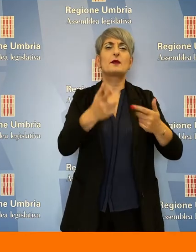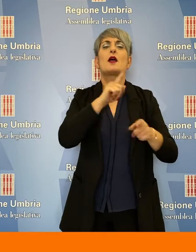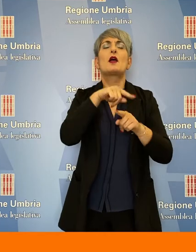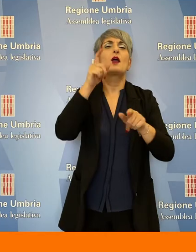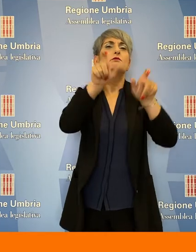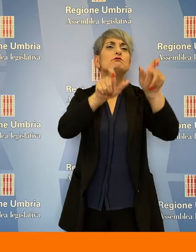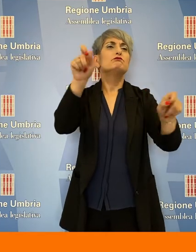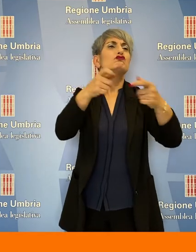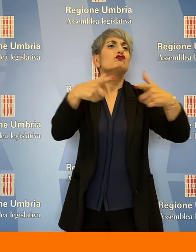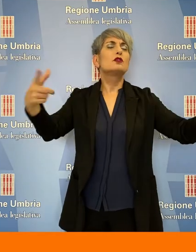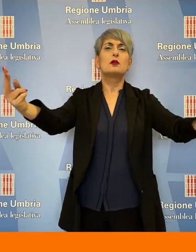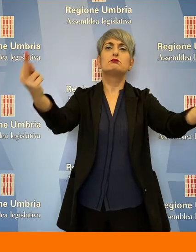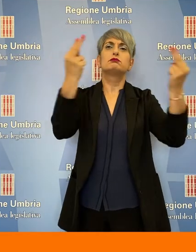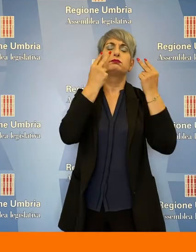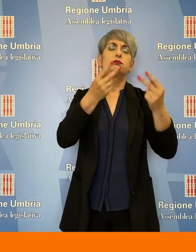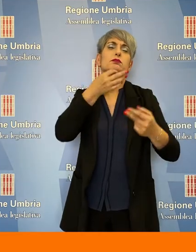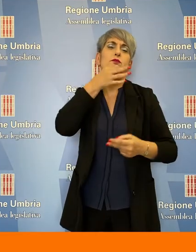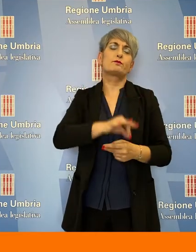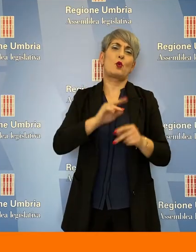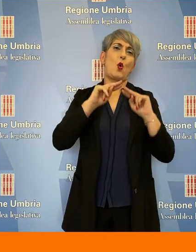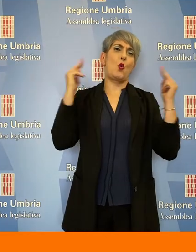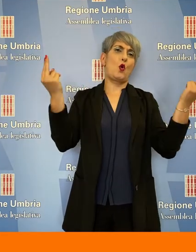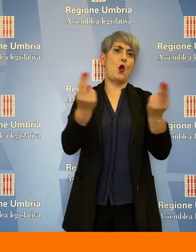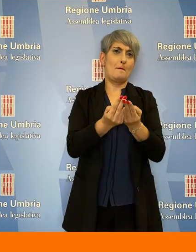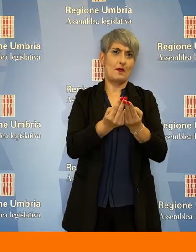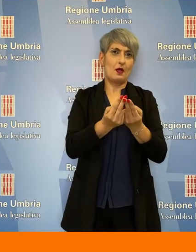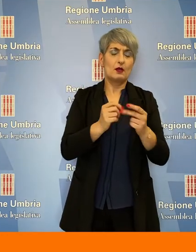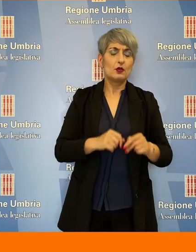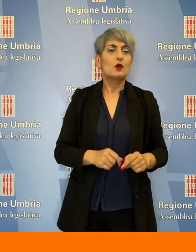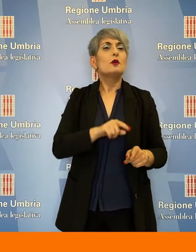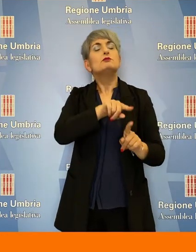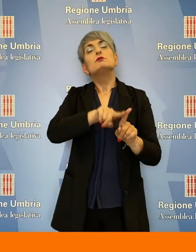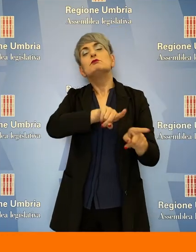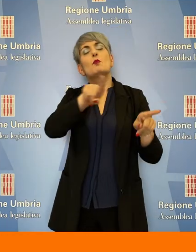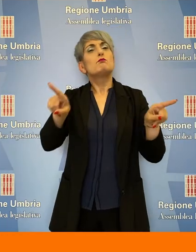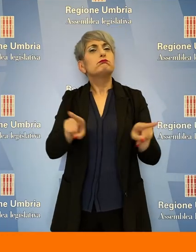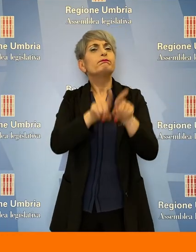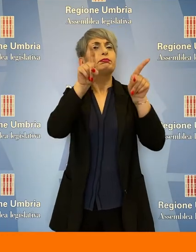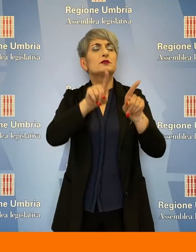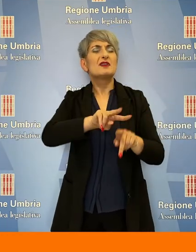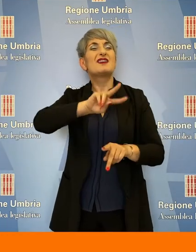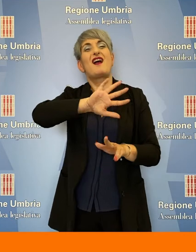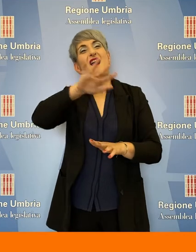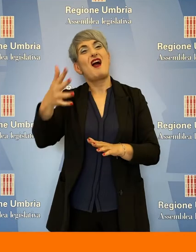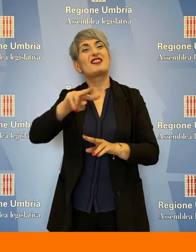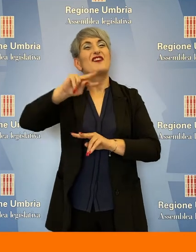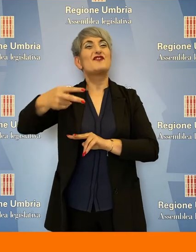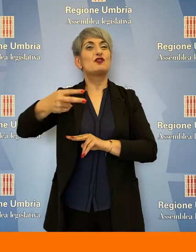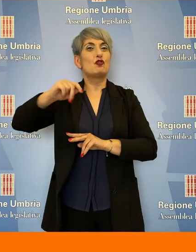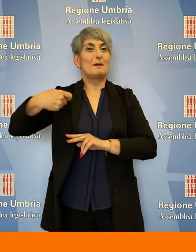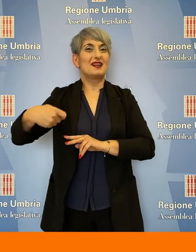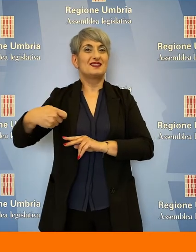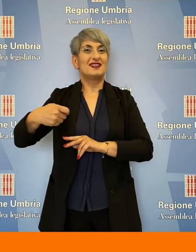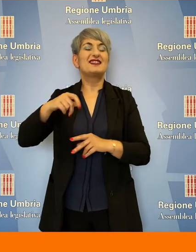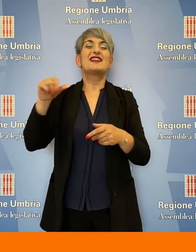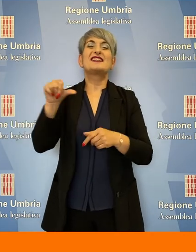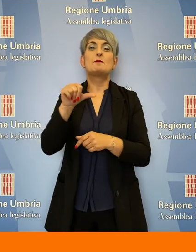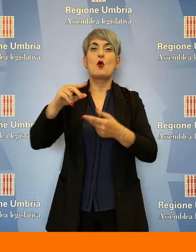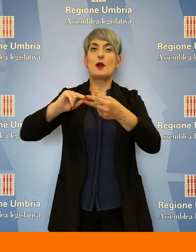i cittadini in maniera universale. Sulla stessa linea l'altra Vice Presidente di Palazzo Cesaroni, Simona Meloni, l'obbligo e il di